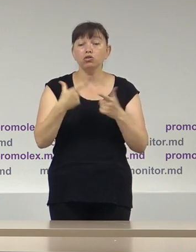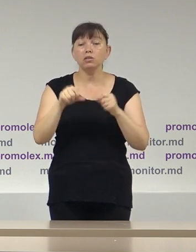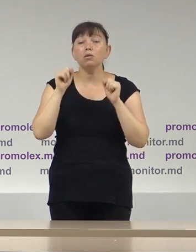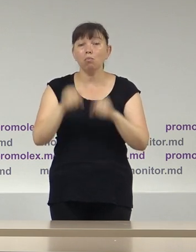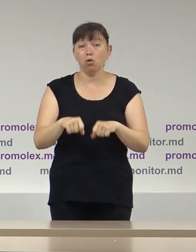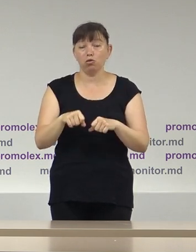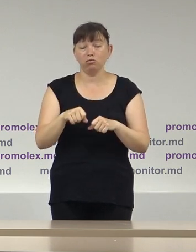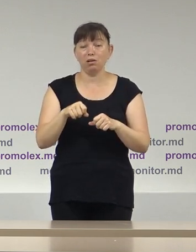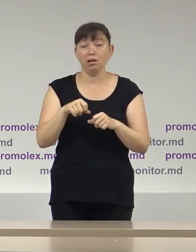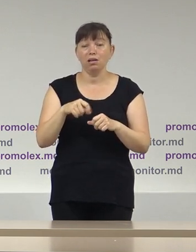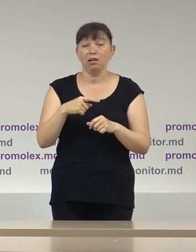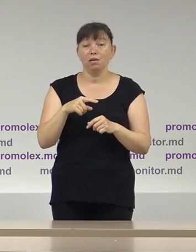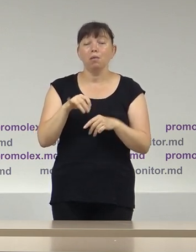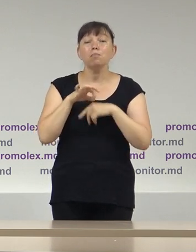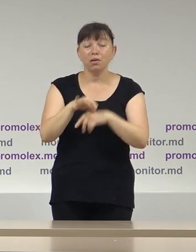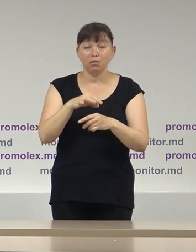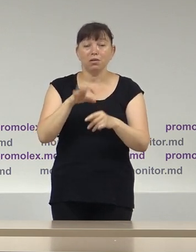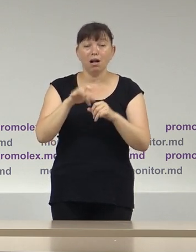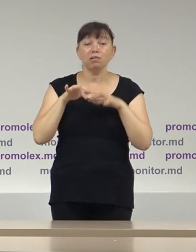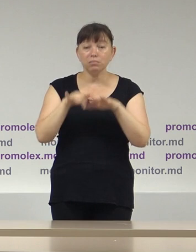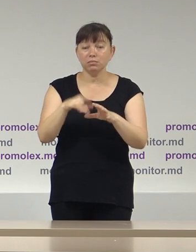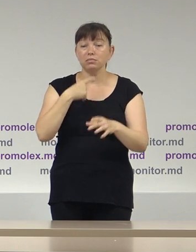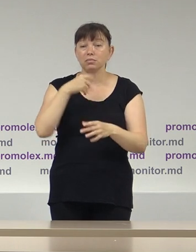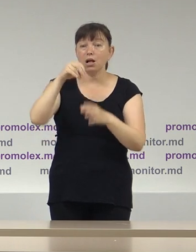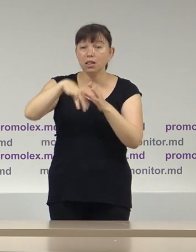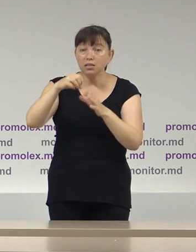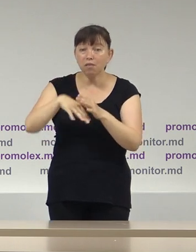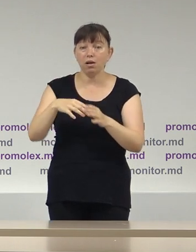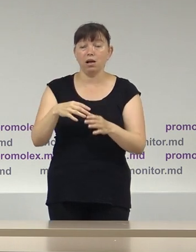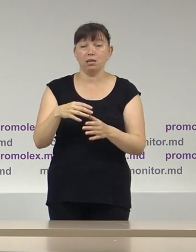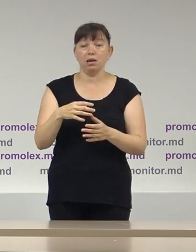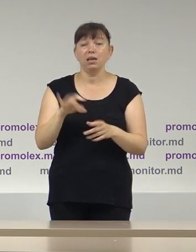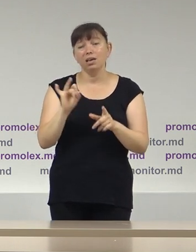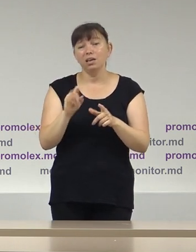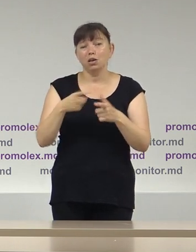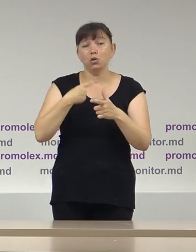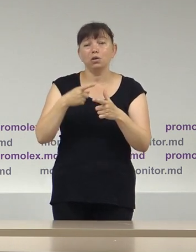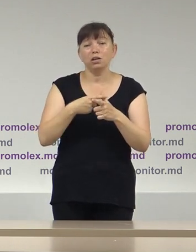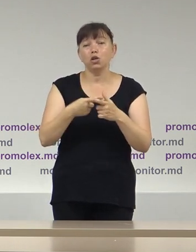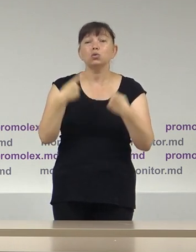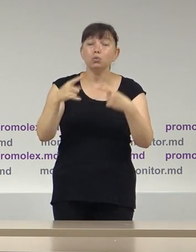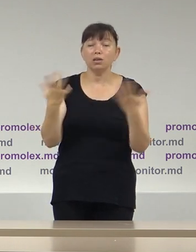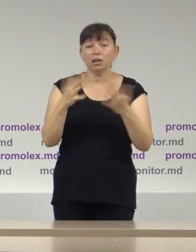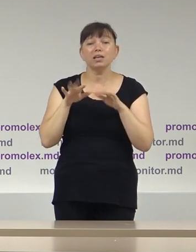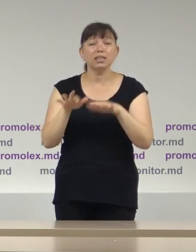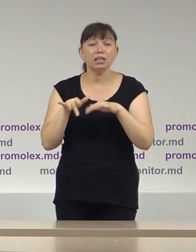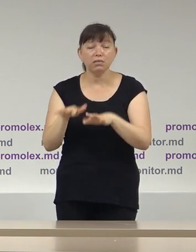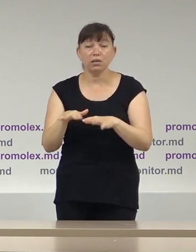pot fi realizate atât votarea cât și alte exerciții care presupun